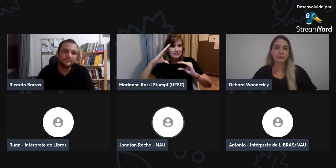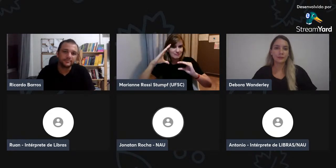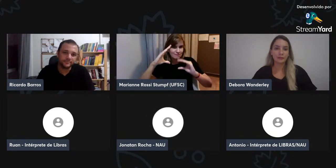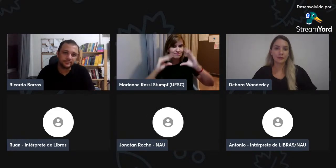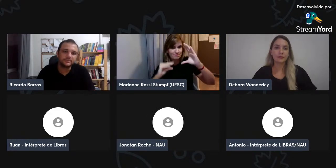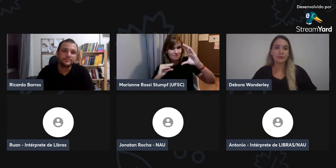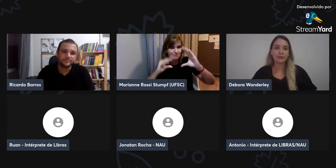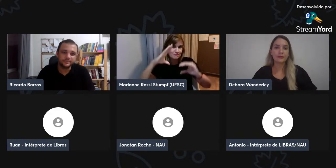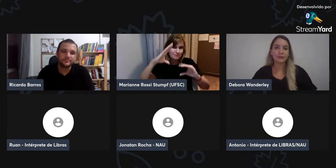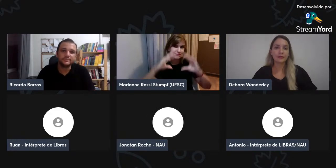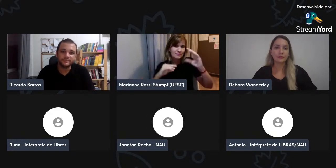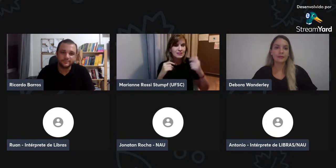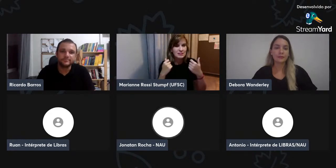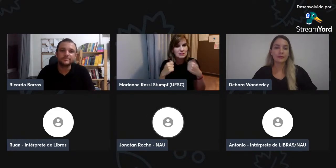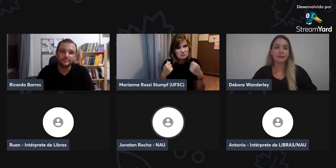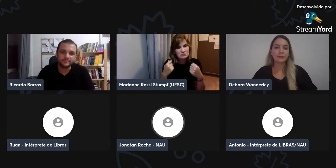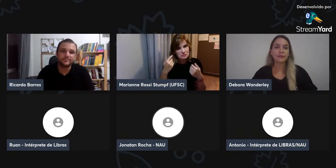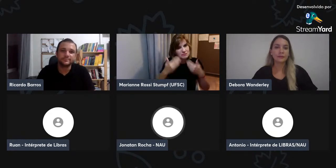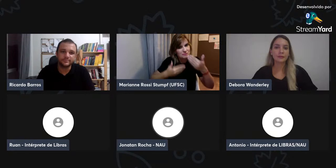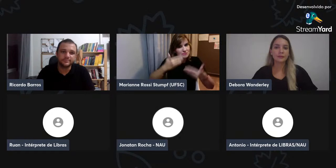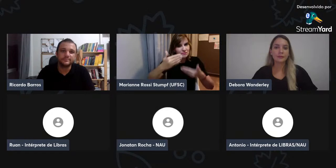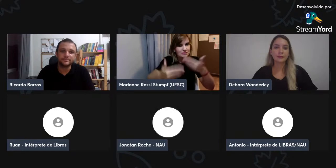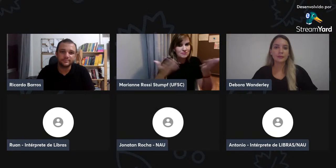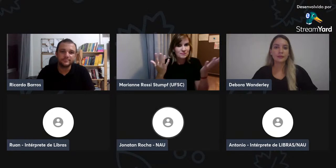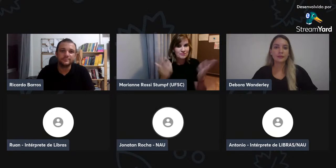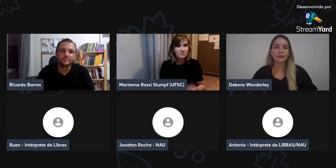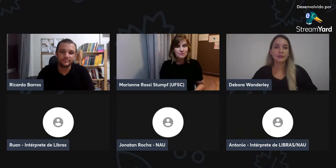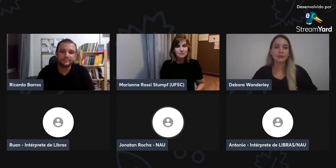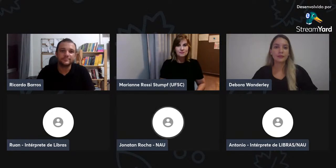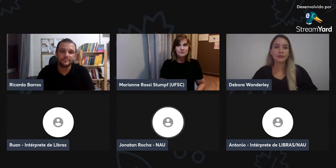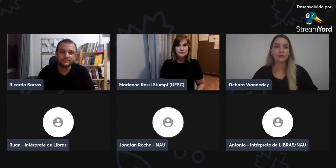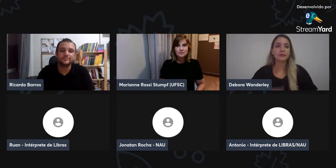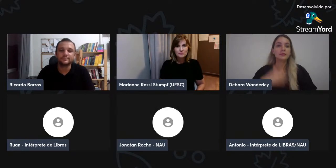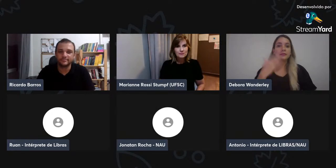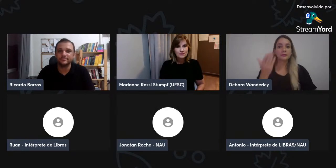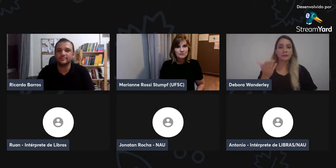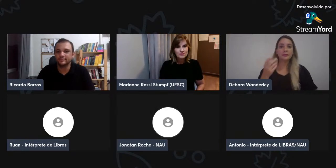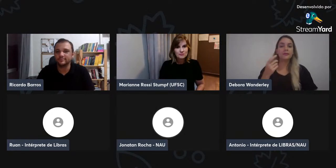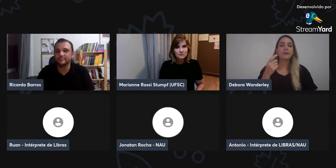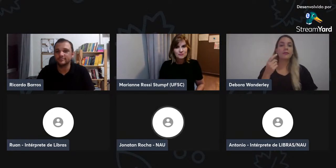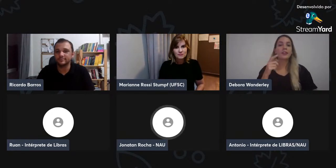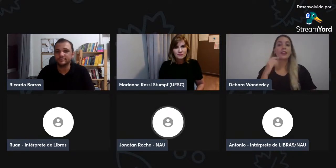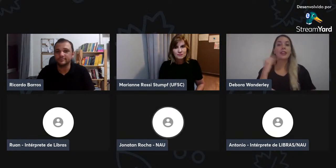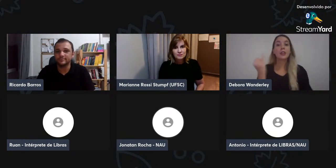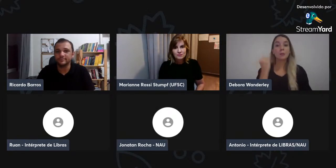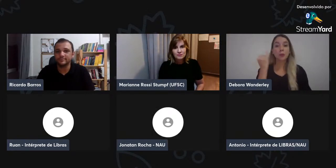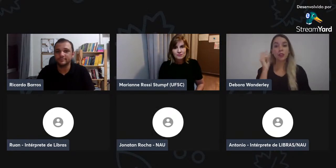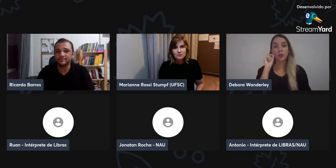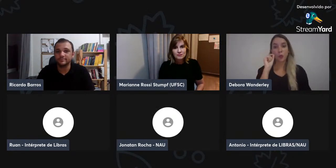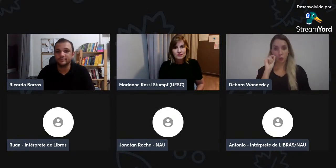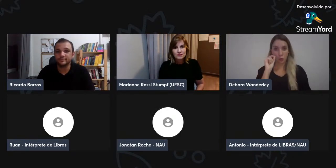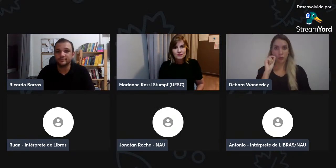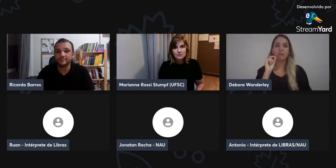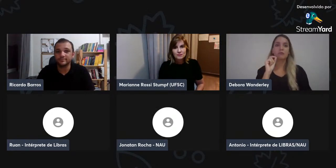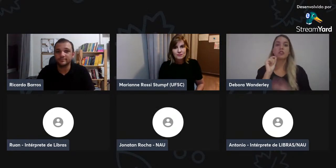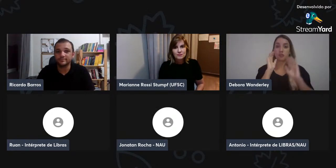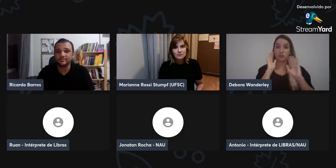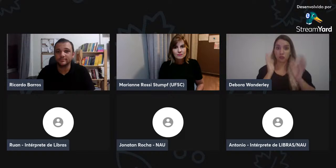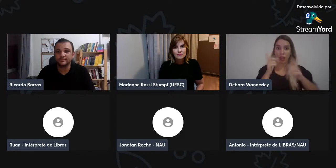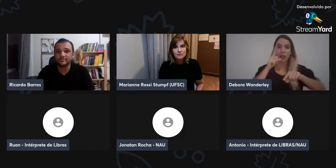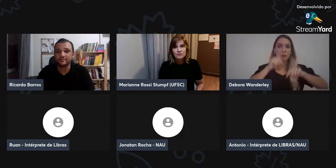língua, né. Então, há uma diferença, né, da quantidade de materiais, né. Então, é preciso progredir nesse quesito.